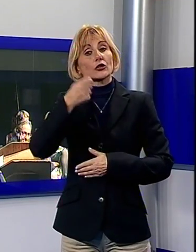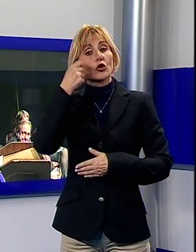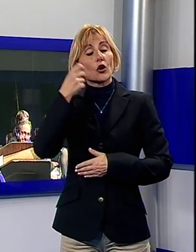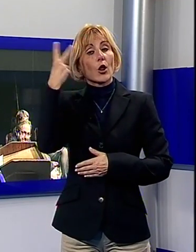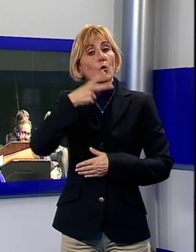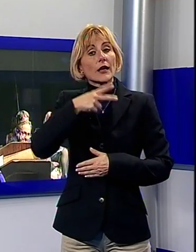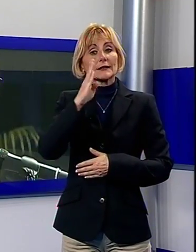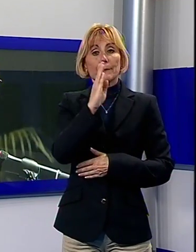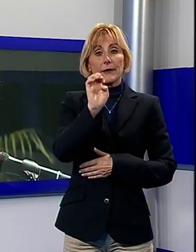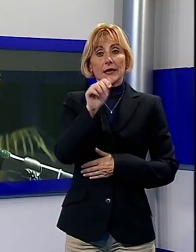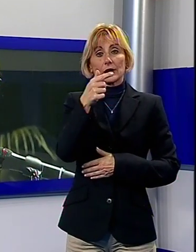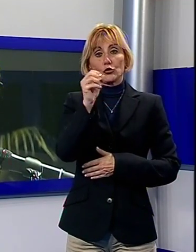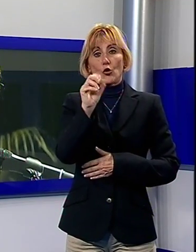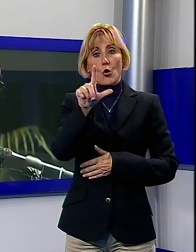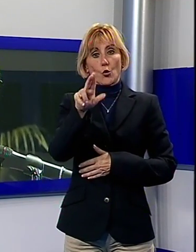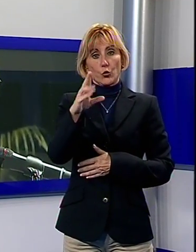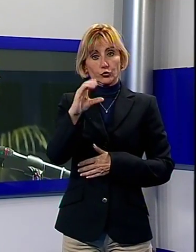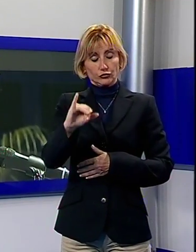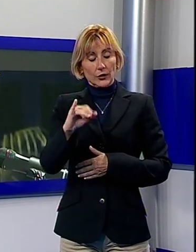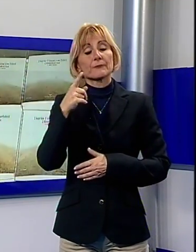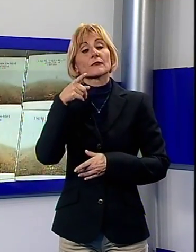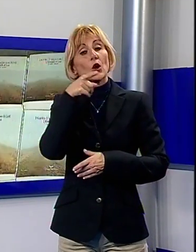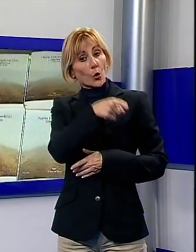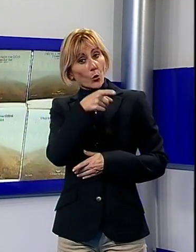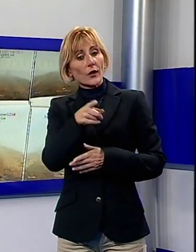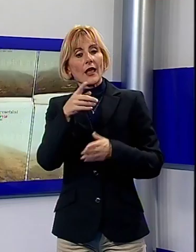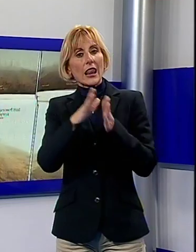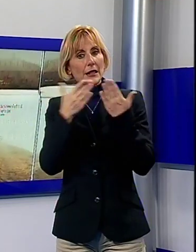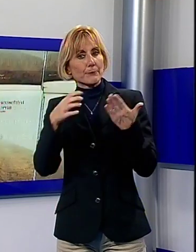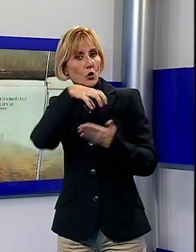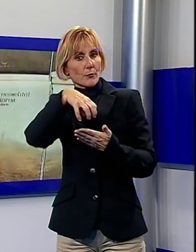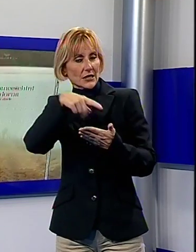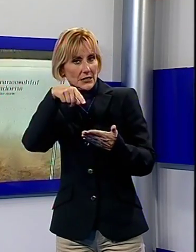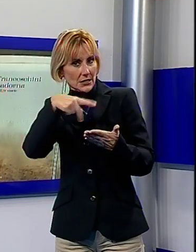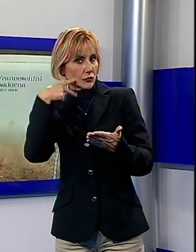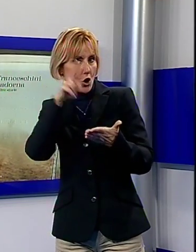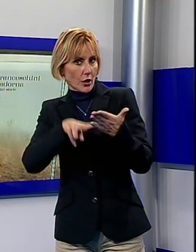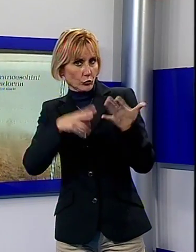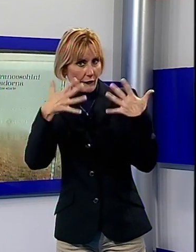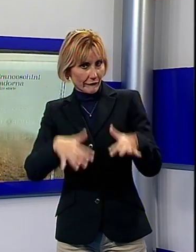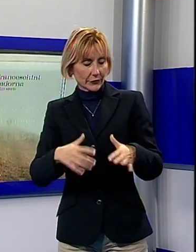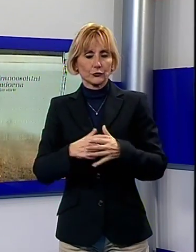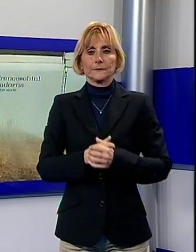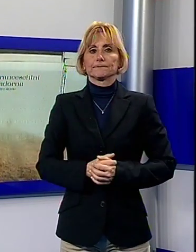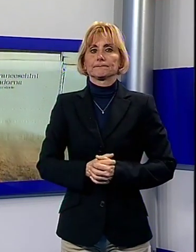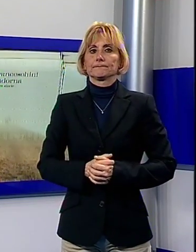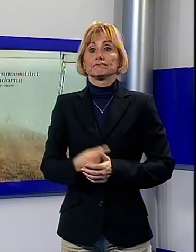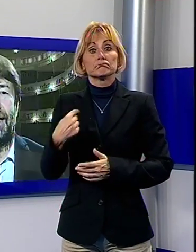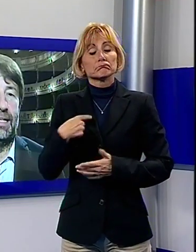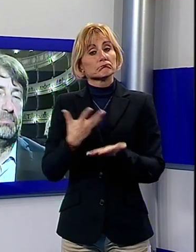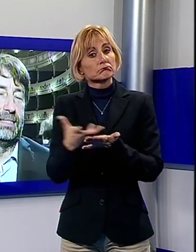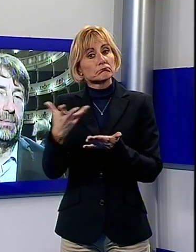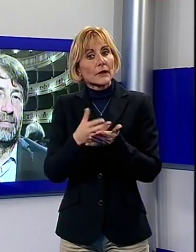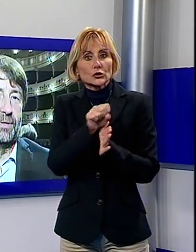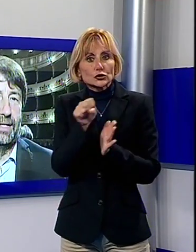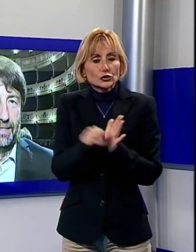Bertolucci nella lettura di alcuni brani del libro del Ministro, che si intitola Disadorna. Io ho raccontato storie che ho incontrato nella vita, storie